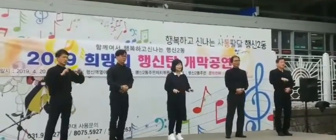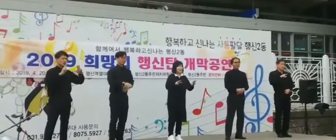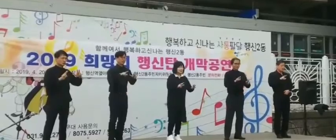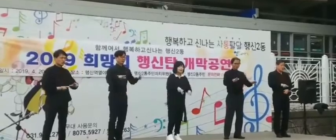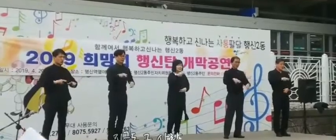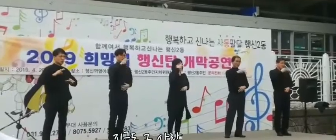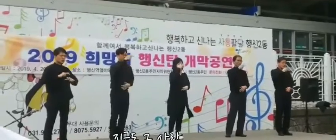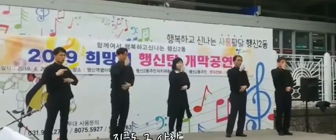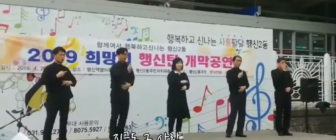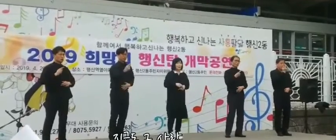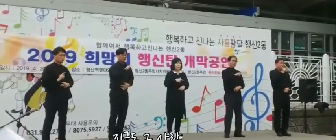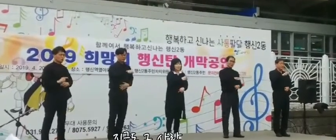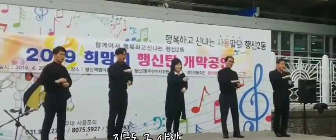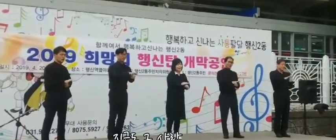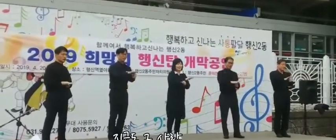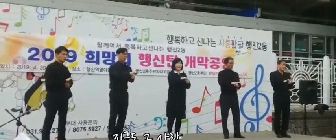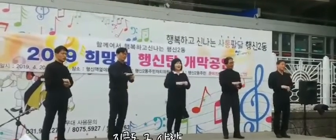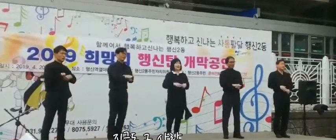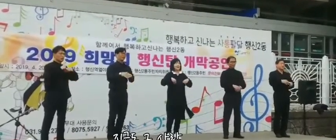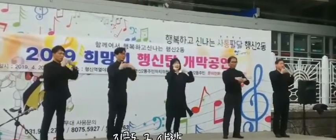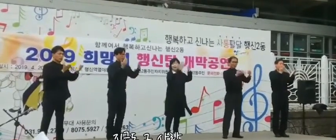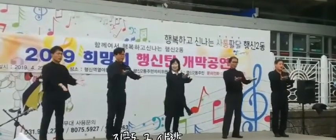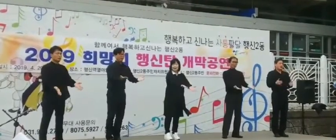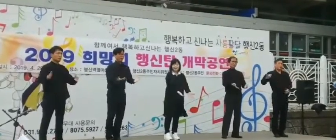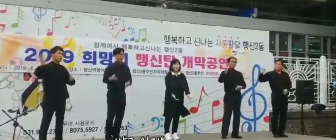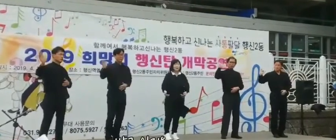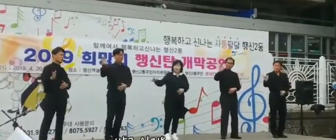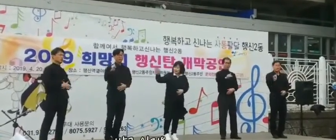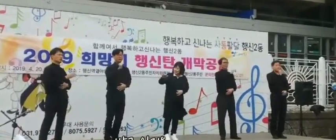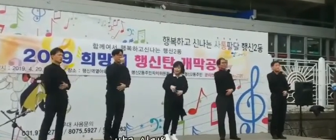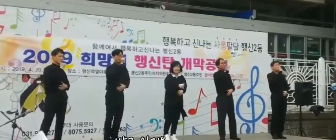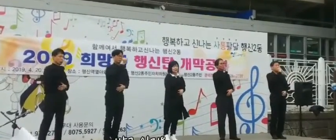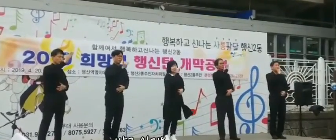지금도 그 사람 받고 있지요